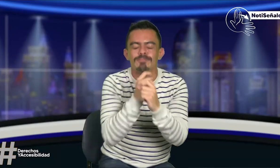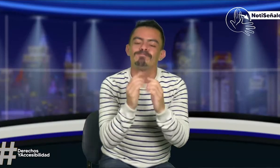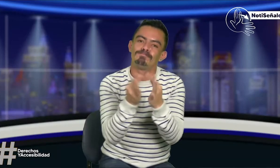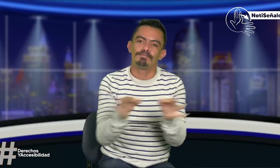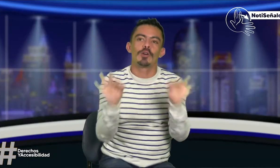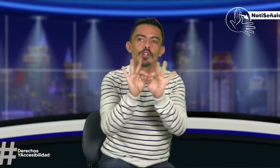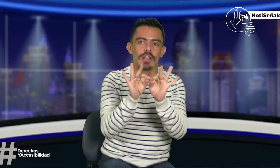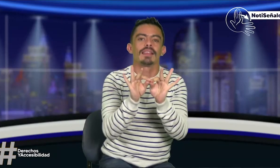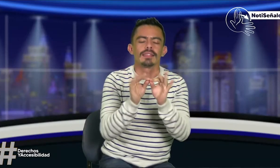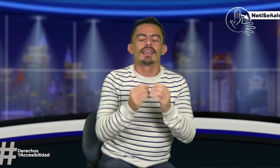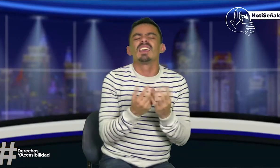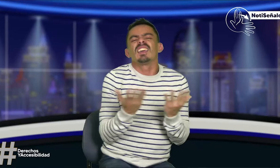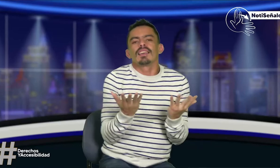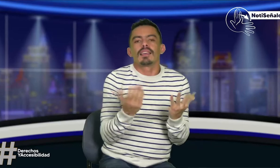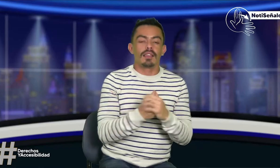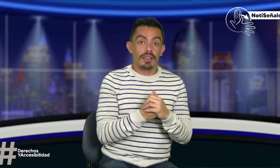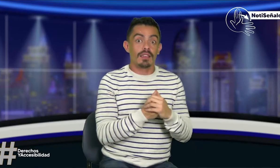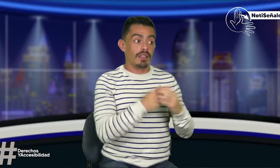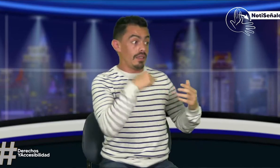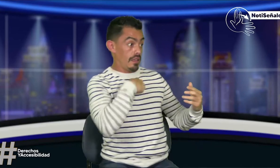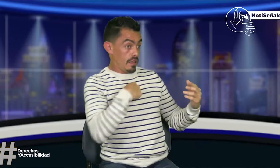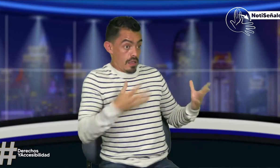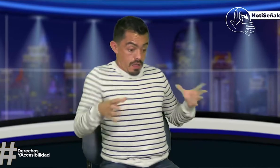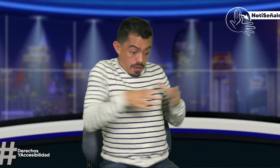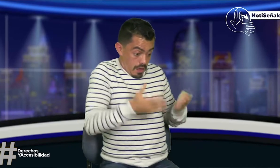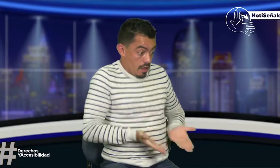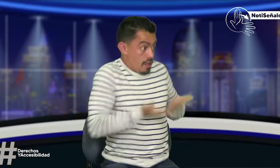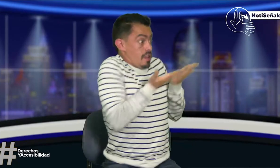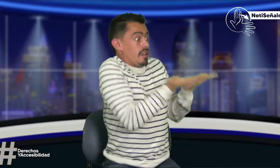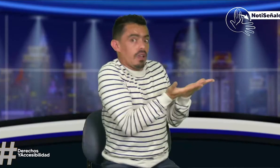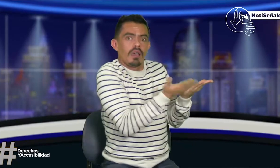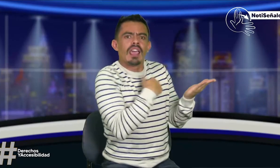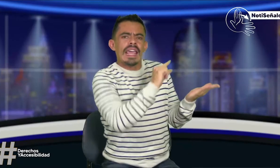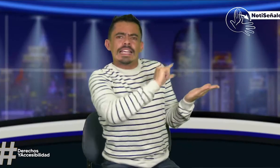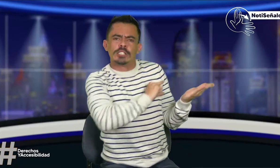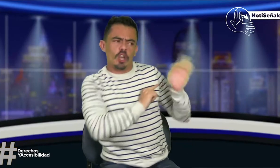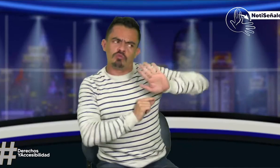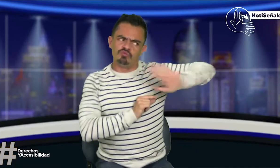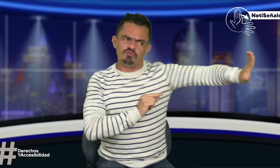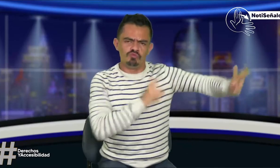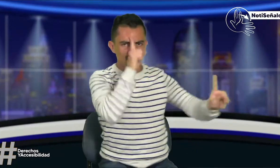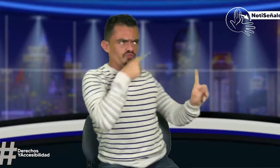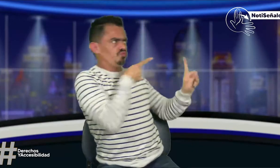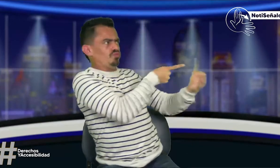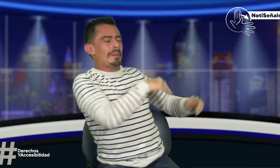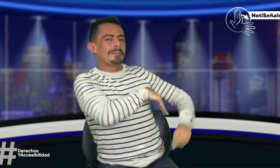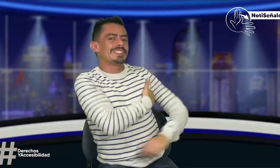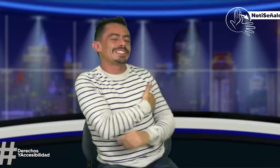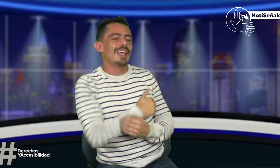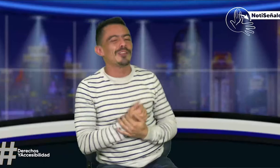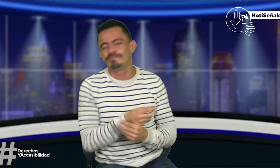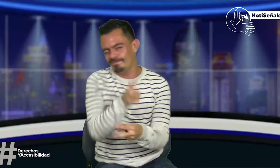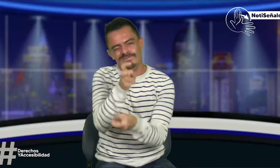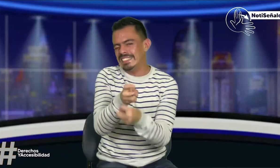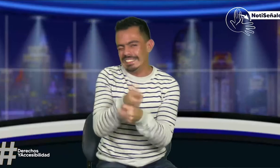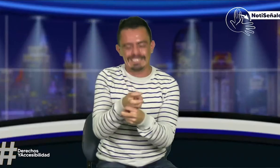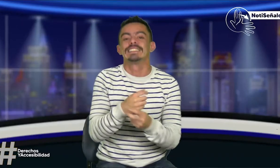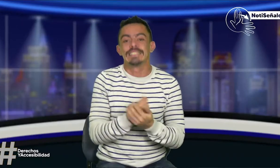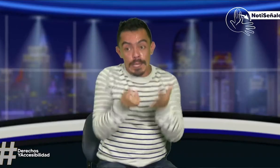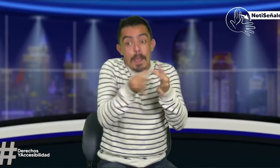entran, entonces hay cierta reflexión que puede hacer. Ya para terminar una reflexión, digamos, no pensar que no es